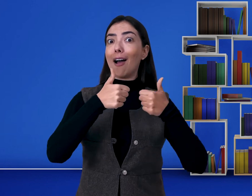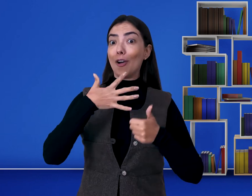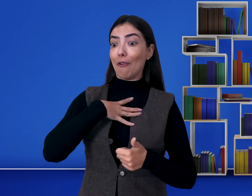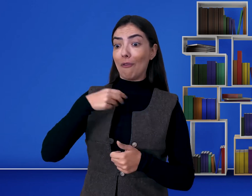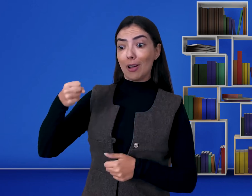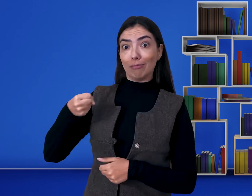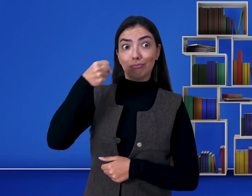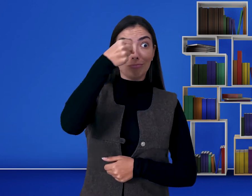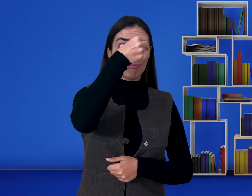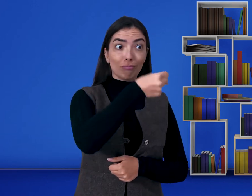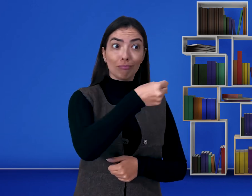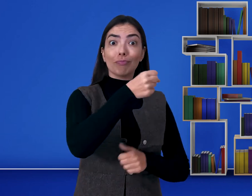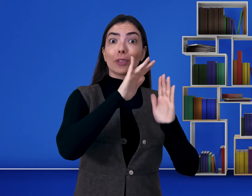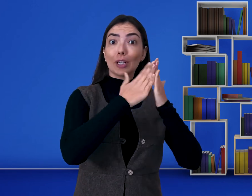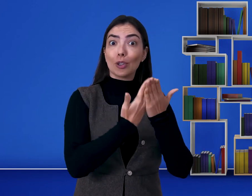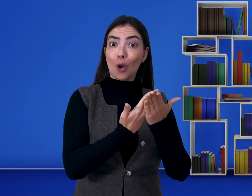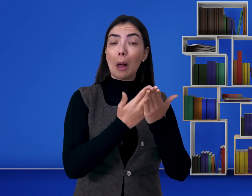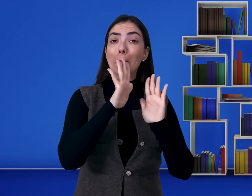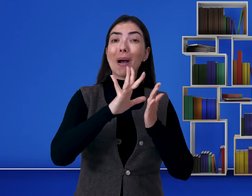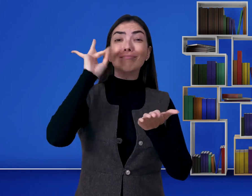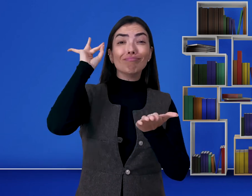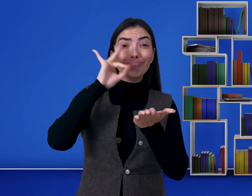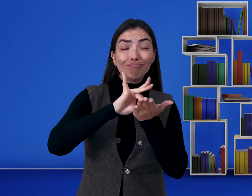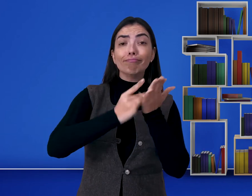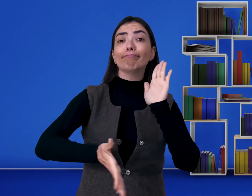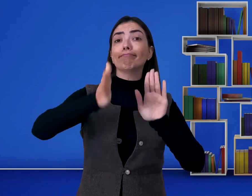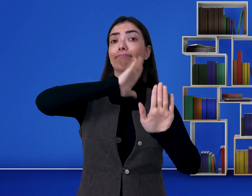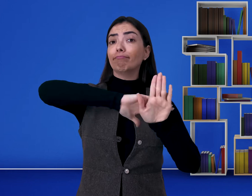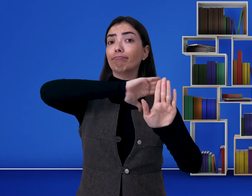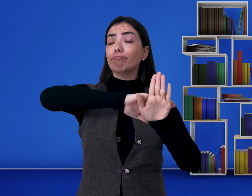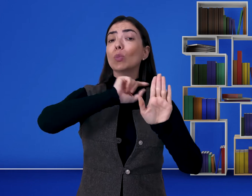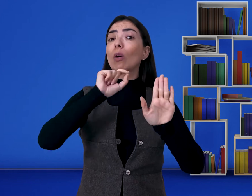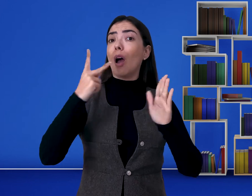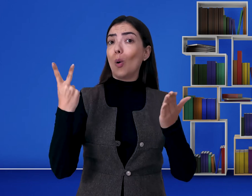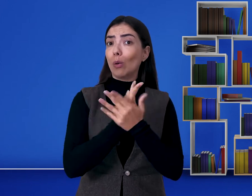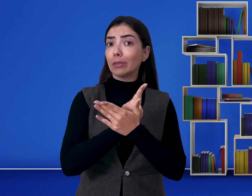intérprete e então decidem colocar o seu filho na escola. Mas, na realidade,